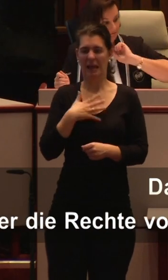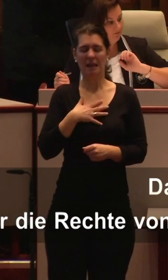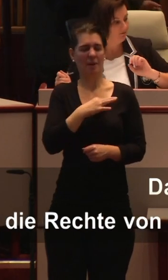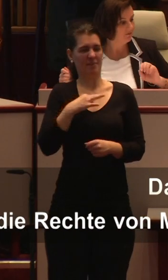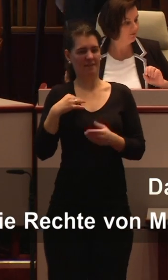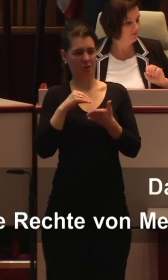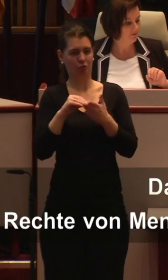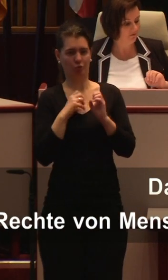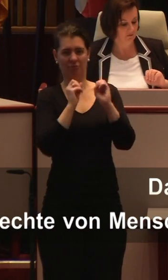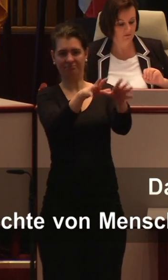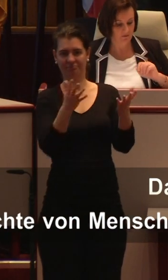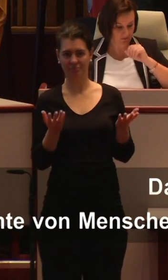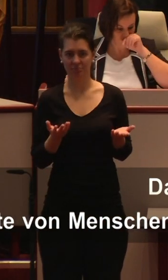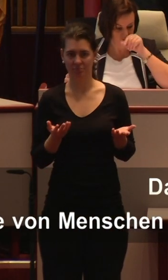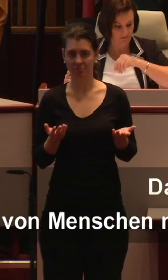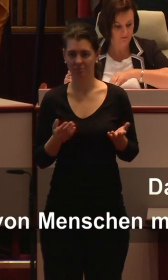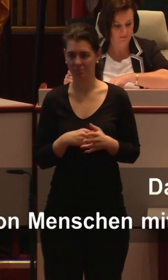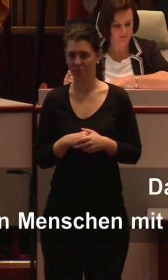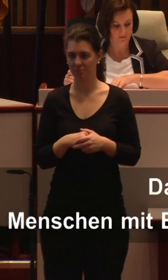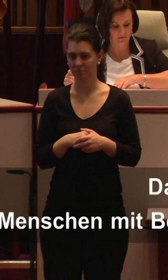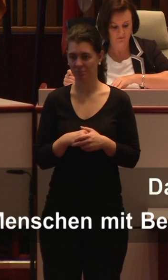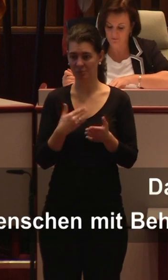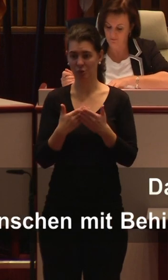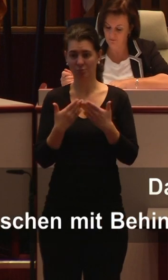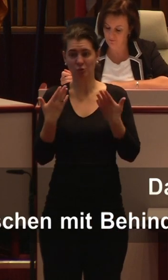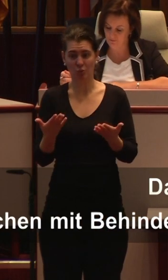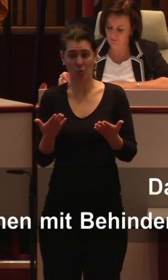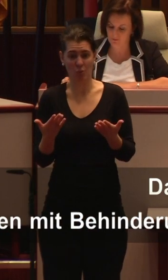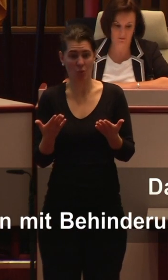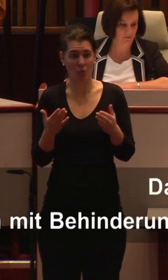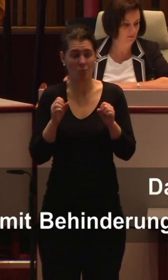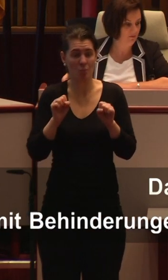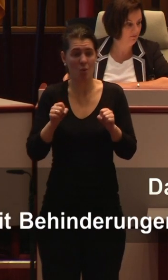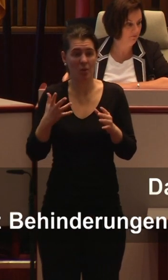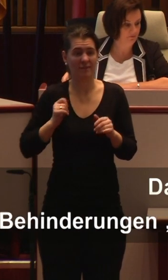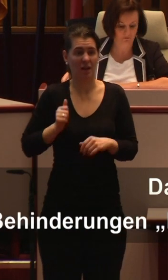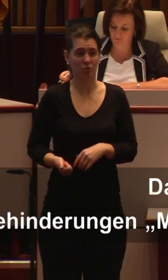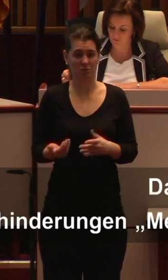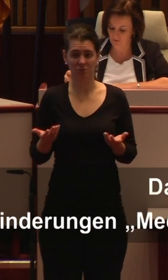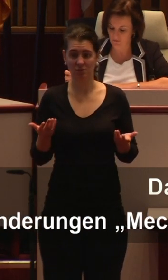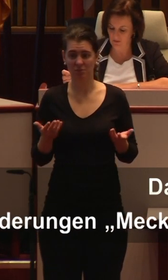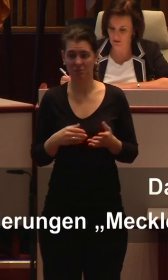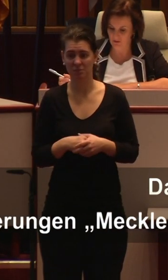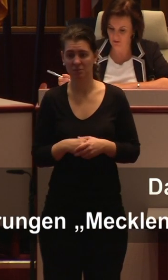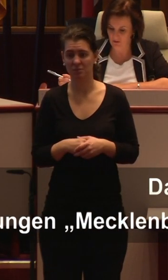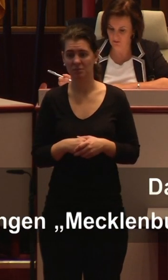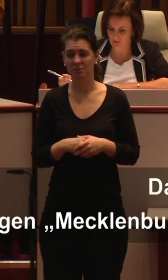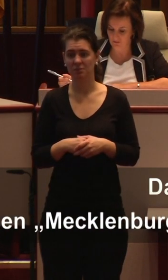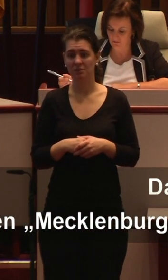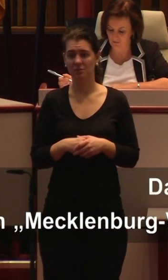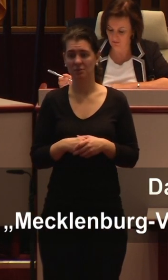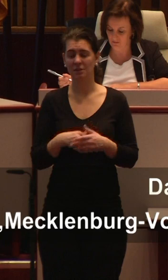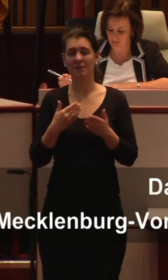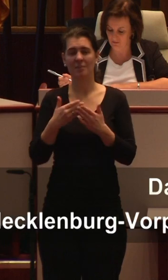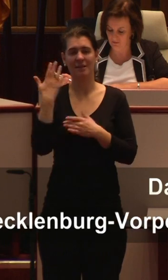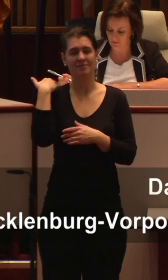Inklusionsmodell verbunden sind, immens. So hat der Bildungsökonom Klaus Klemm von der Uni Duisburg-Essen errechnet, dass sich die Kosten der Inklusion pro